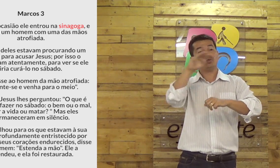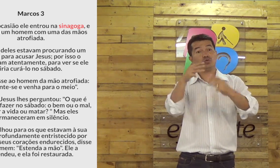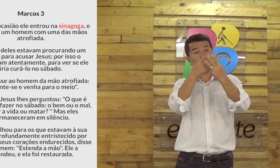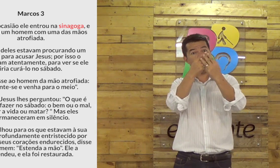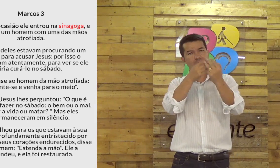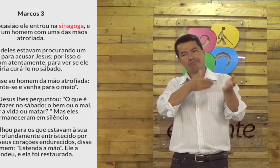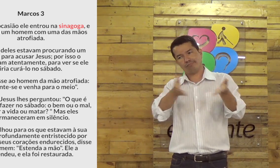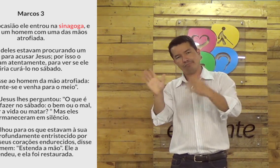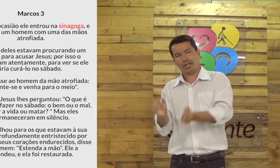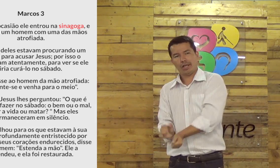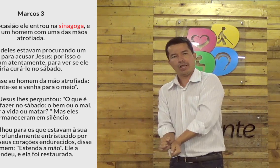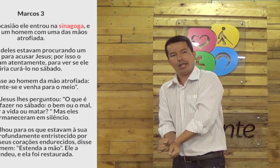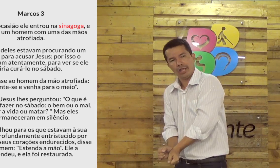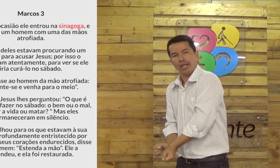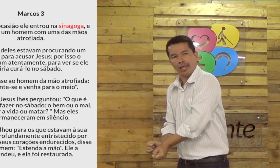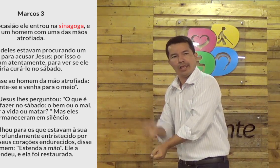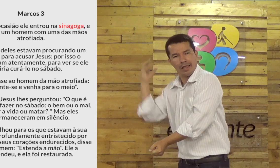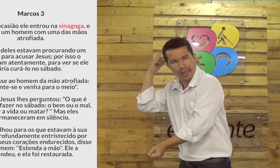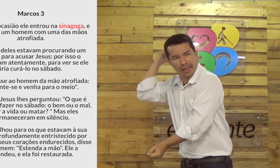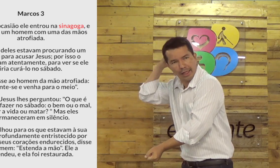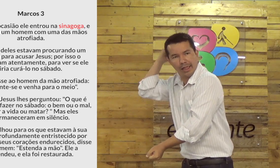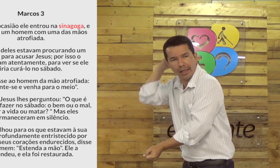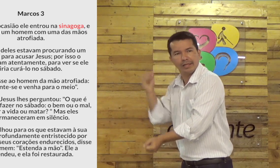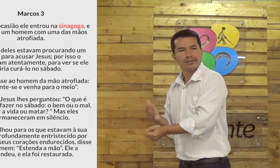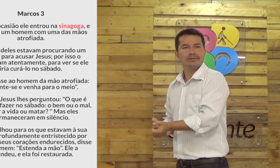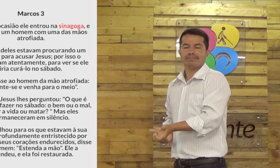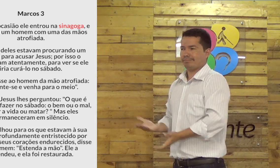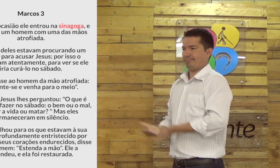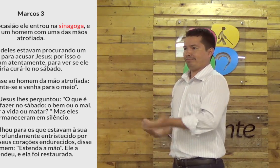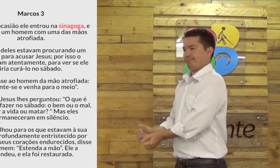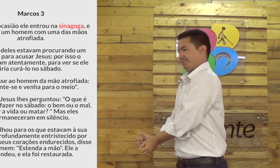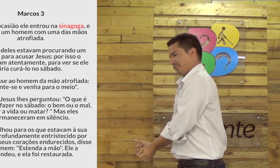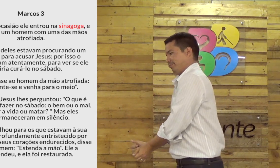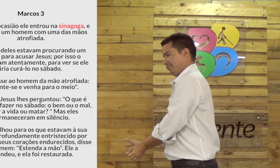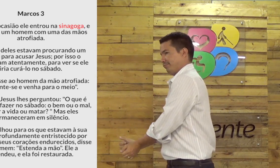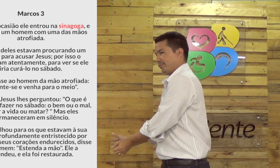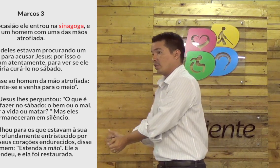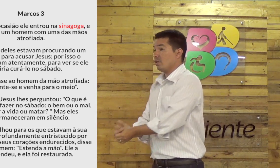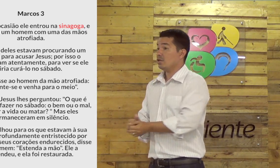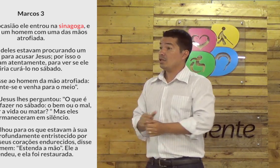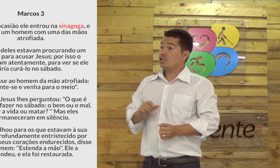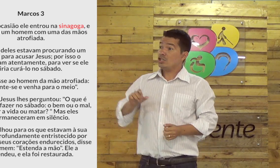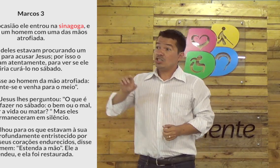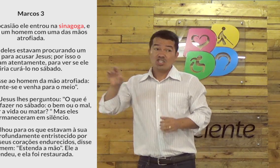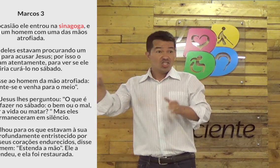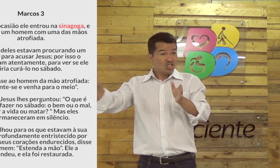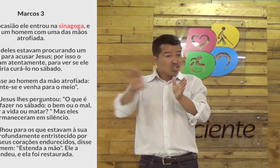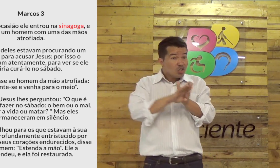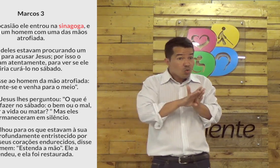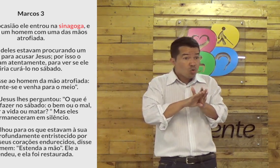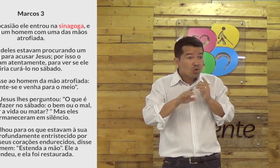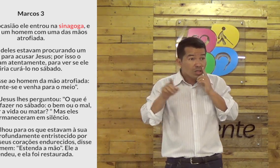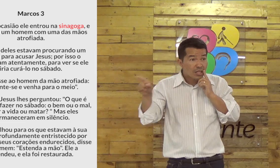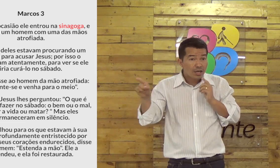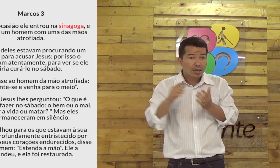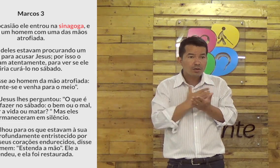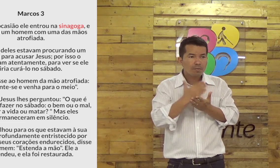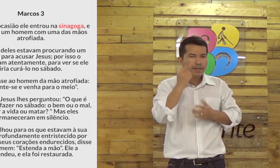em volta. E os judeus foram levados cativos, Sofreram, foram castigados, se tornaram escravos dos assírios.